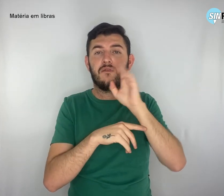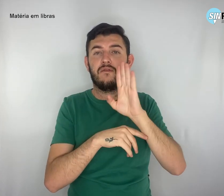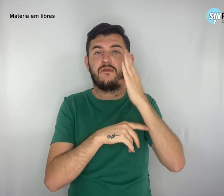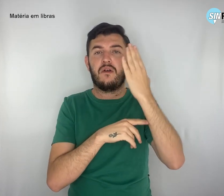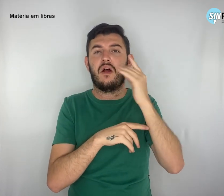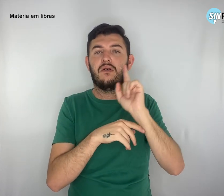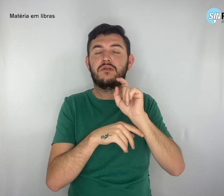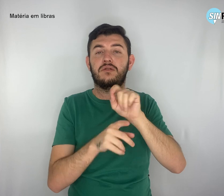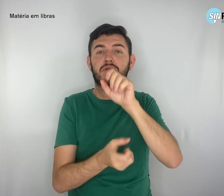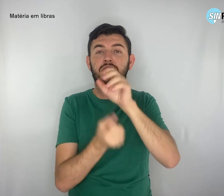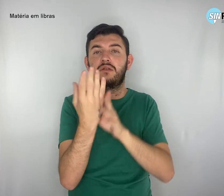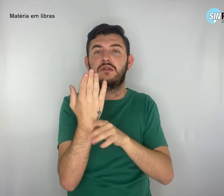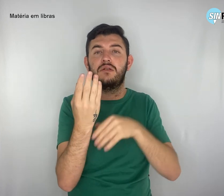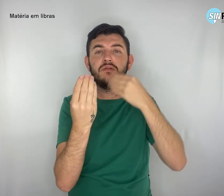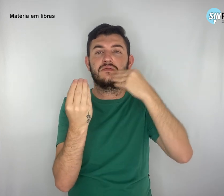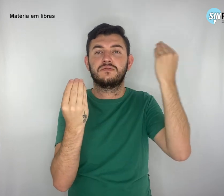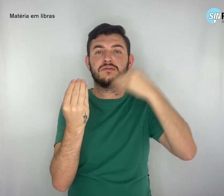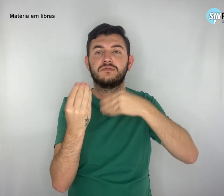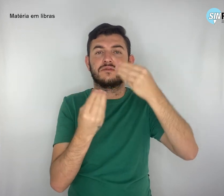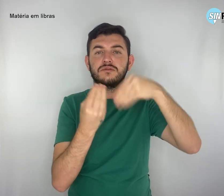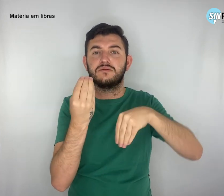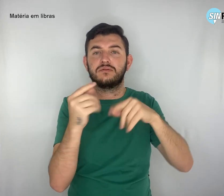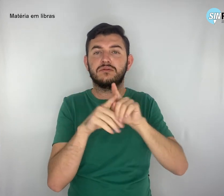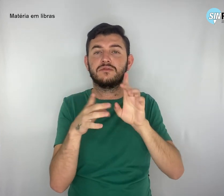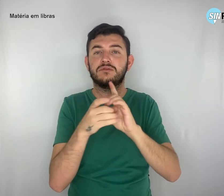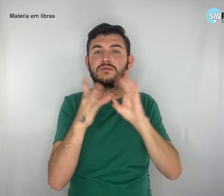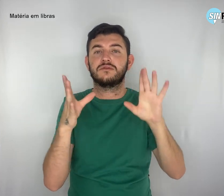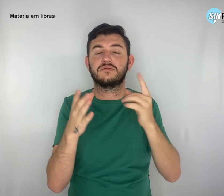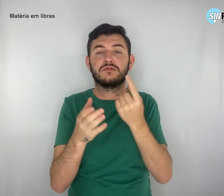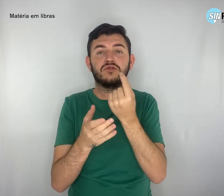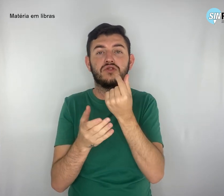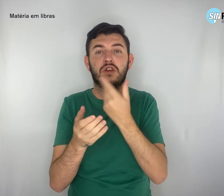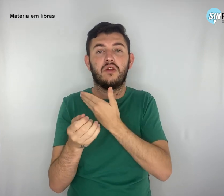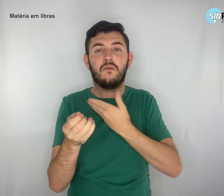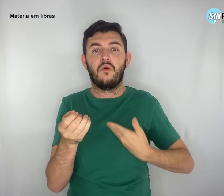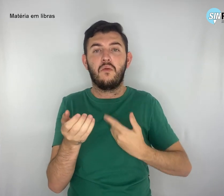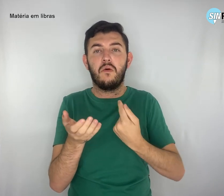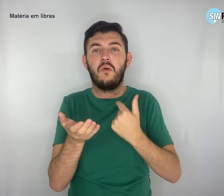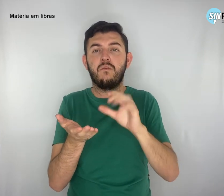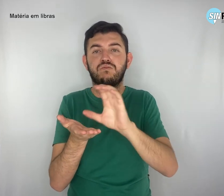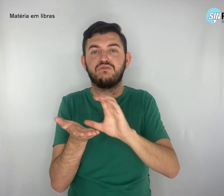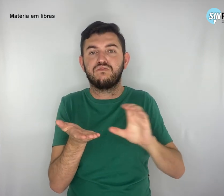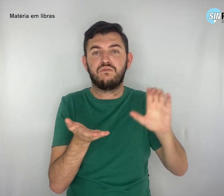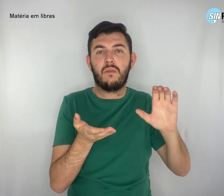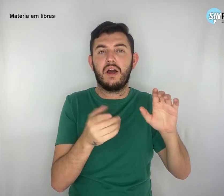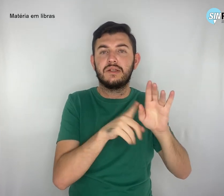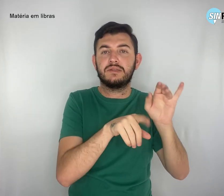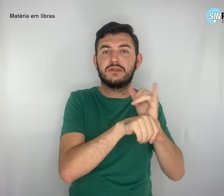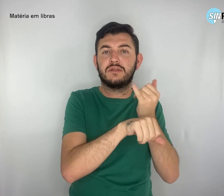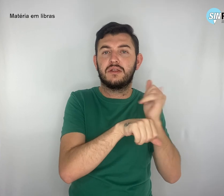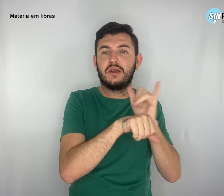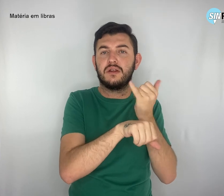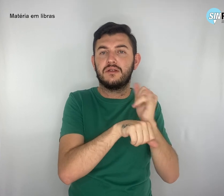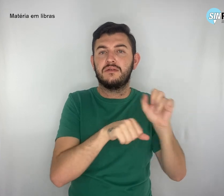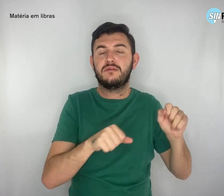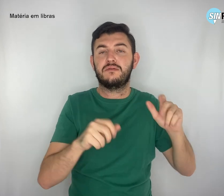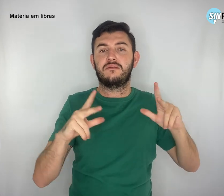democracia e desviar dinheiro público para esquemas privados de apropriação indevida